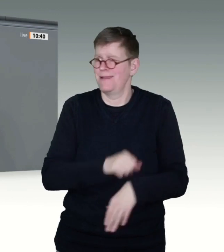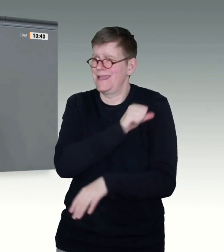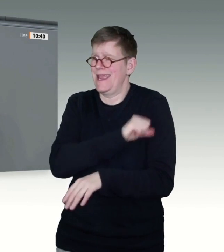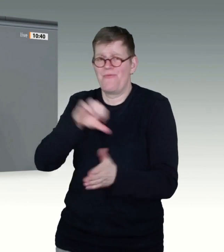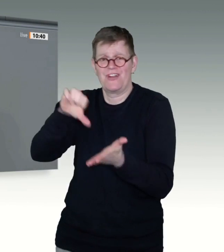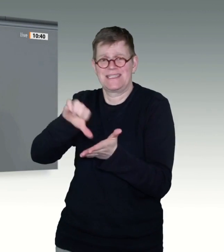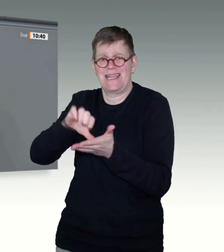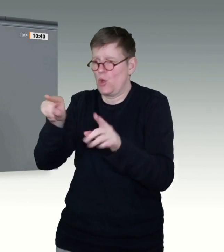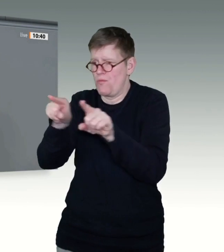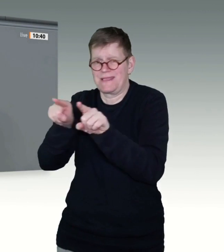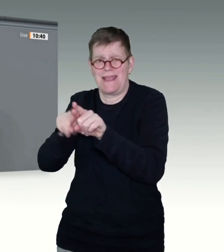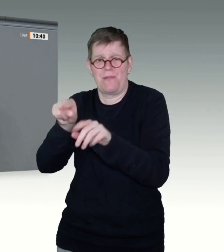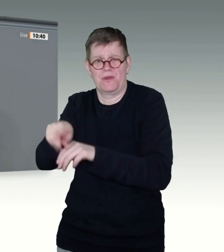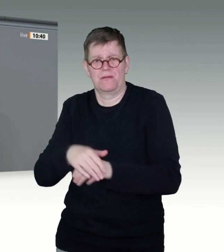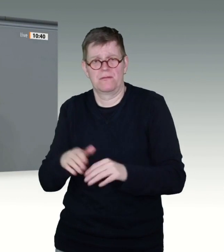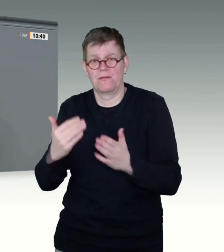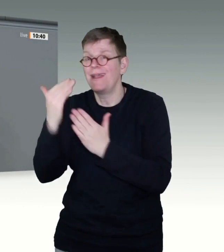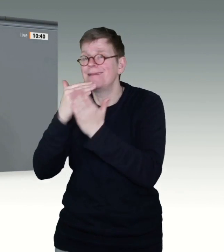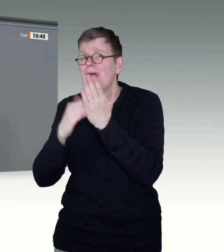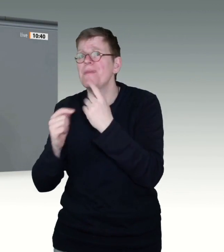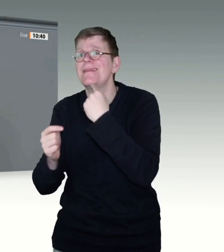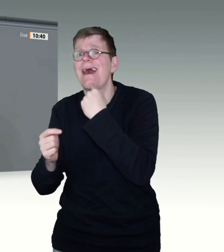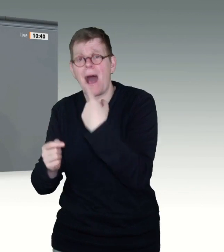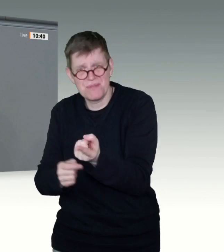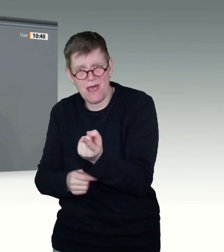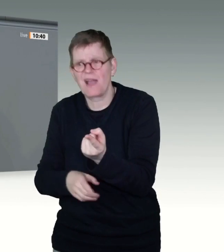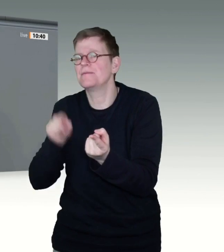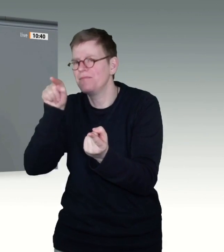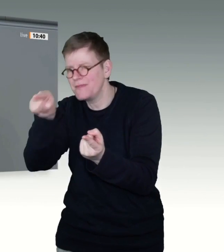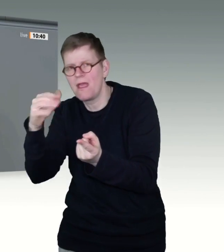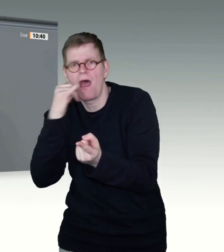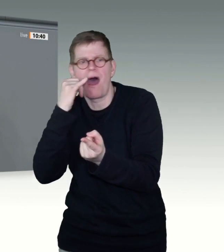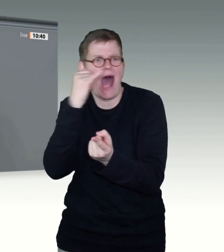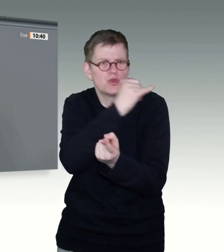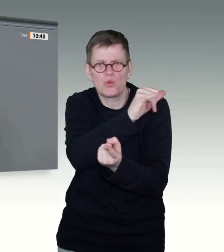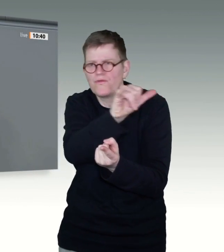Situation, in der wir sind, muss uns alles recht sein, um einfach das Impfen zu erhöhen.